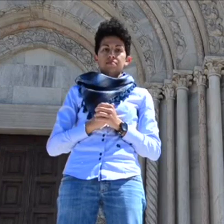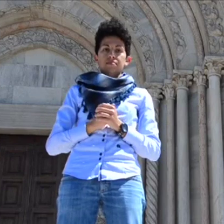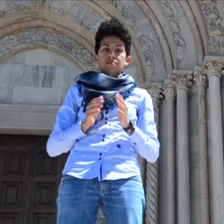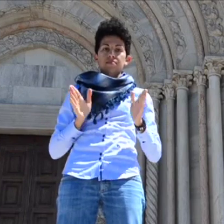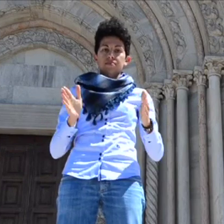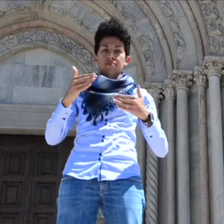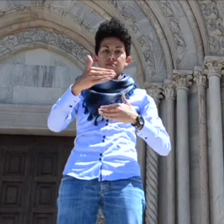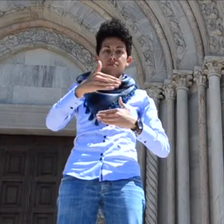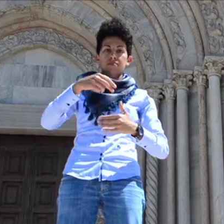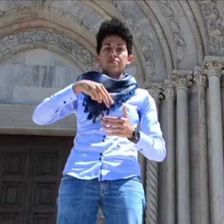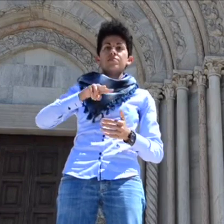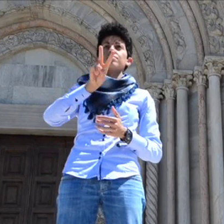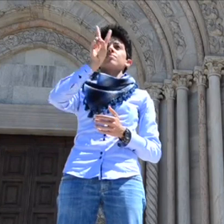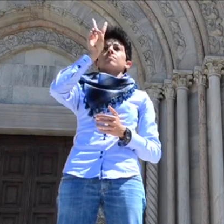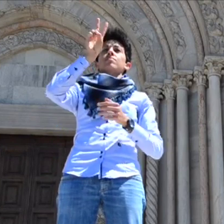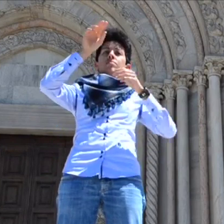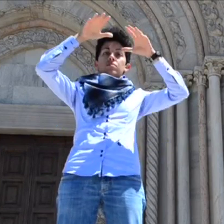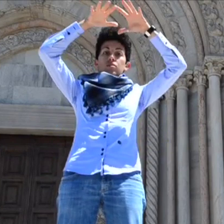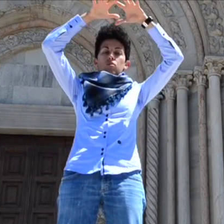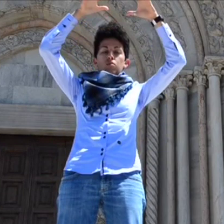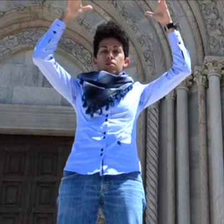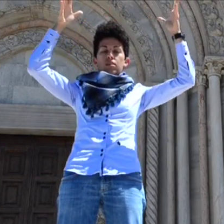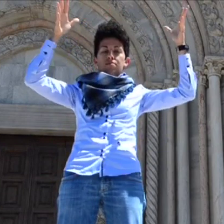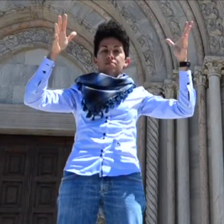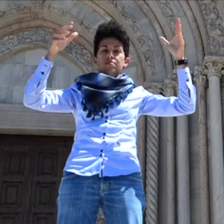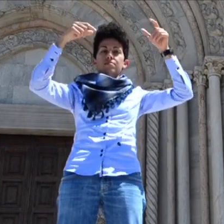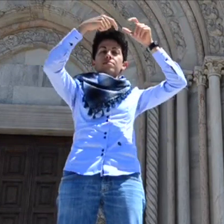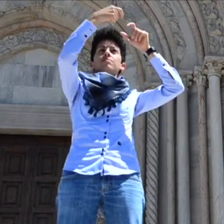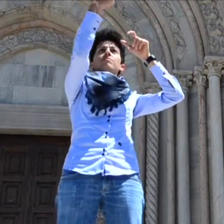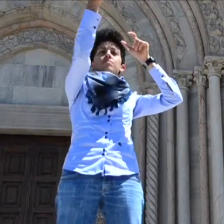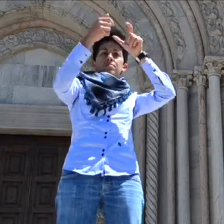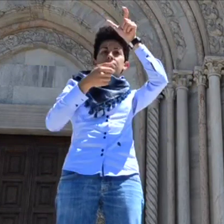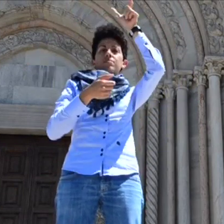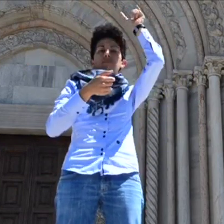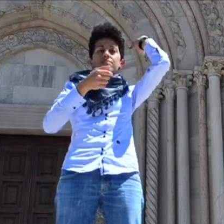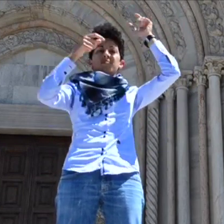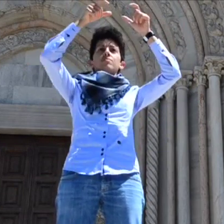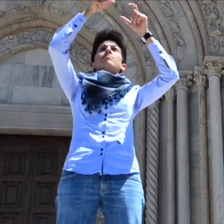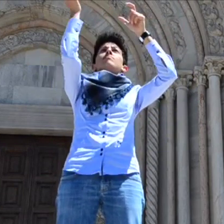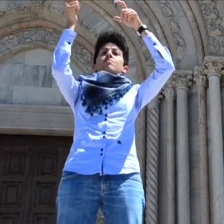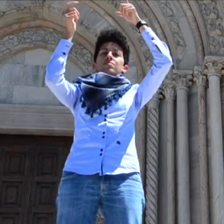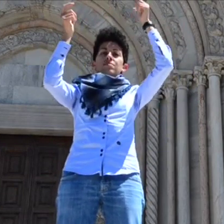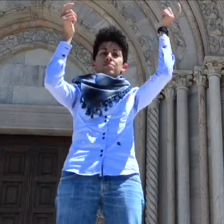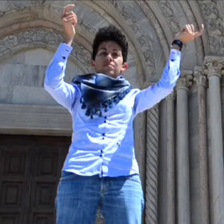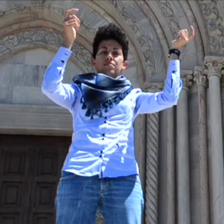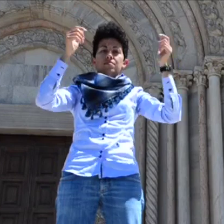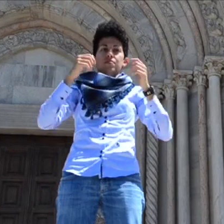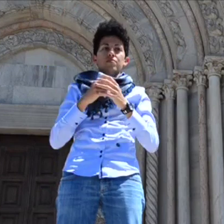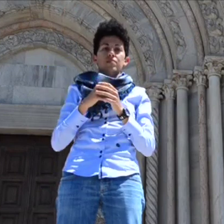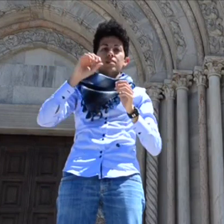Al centro si apre la cupola dodecagonale a costoloni. Le navate mediane dei quattro bracci hanno soffitto